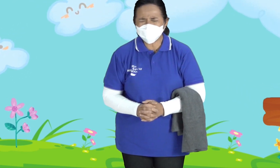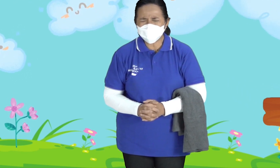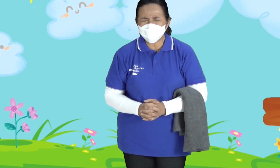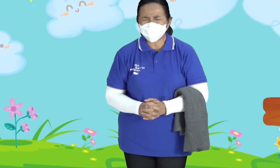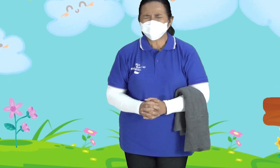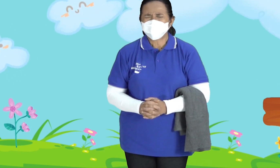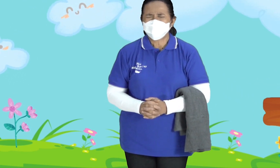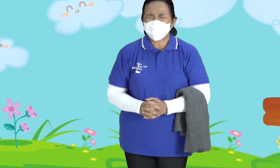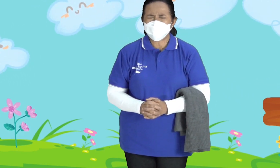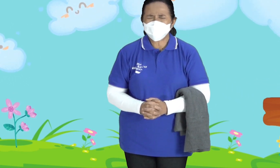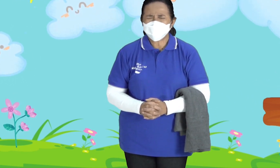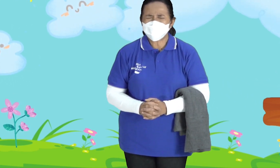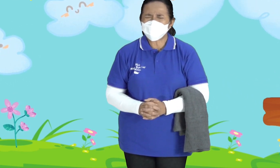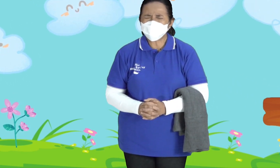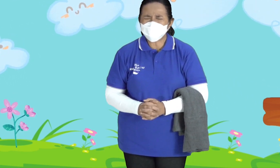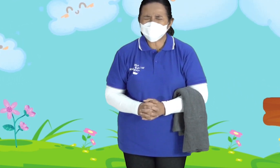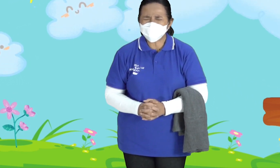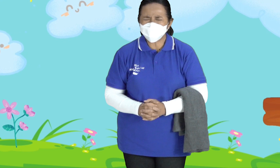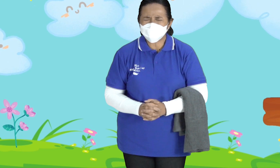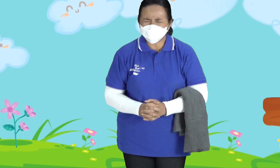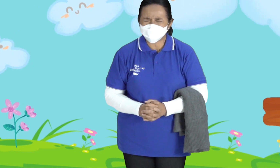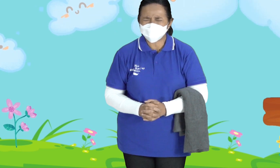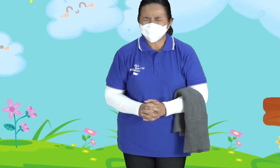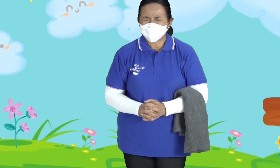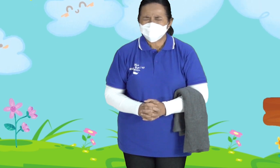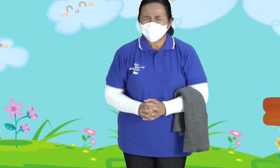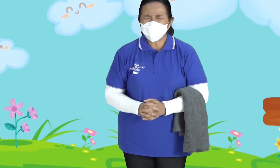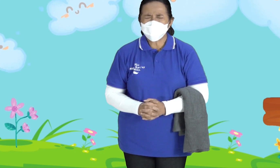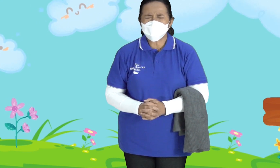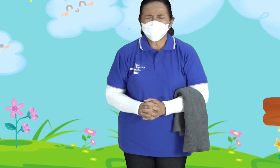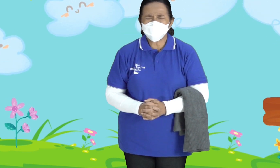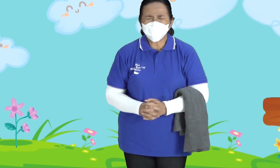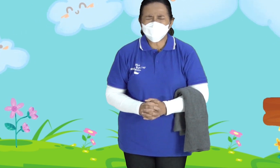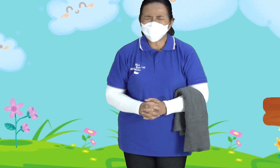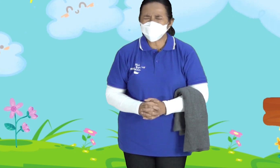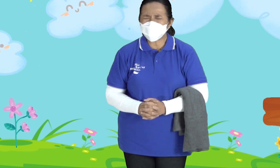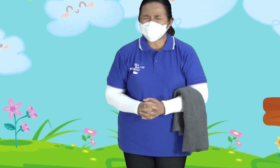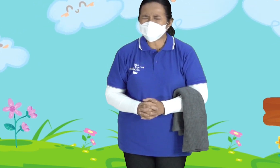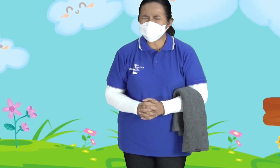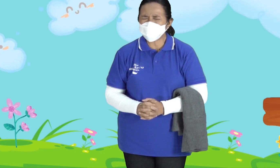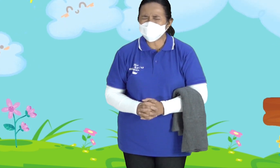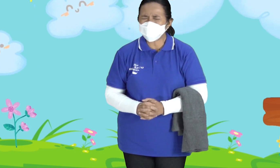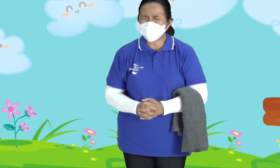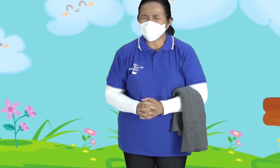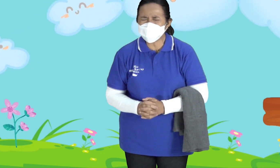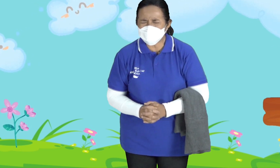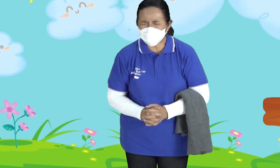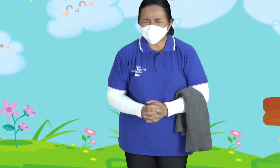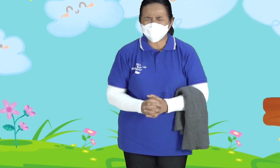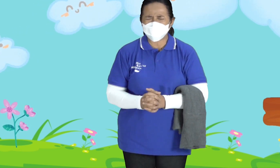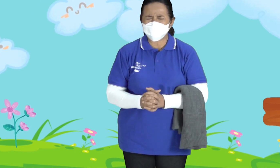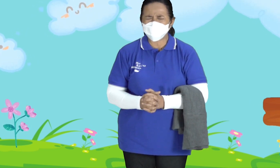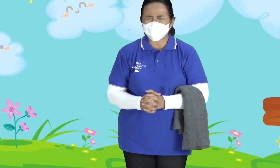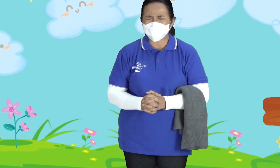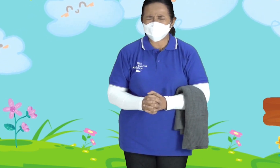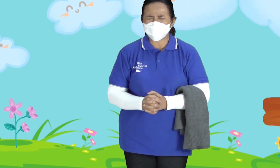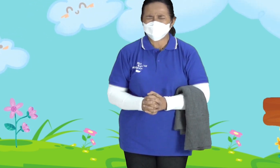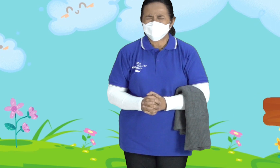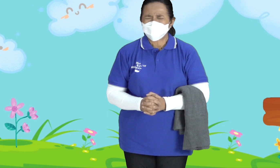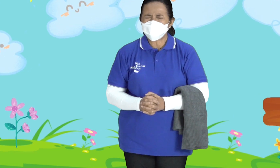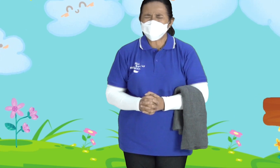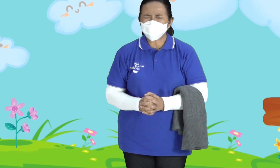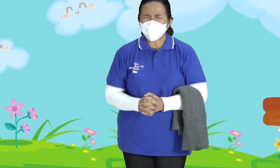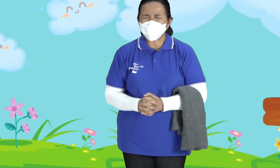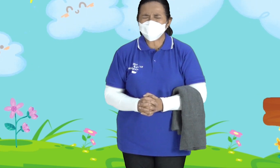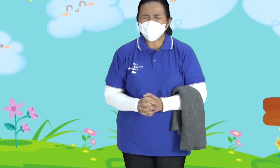Sepenuhnya Dan Mengandalkan Tuhan Terima Kasih Tuhan Untuk Apa Yang Sudah Tuhan Kerjakan Di Dalam Hidup Kami